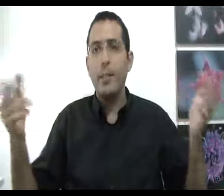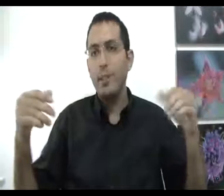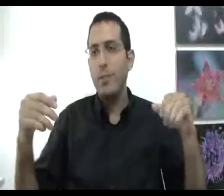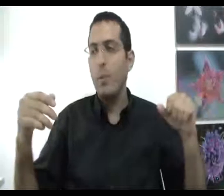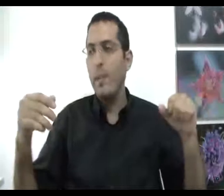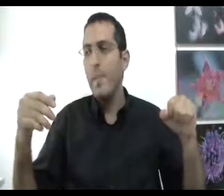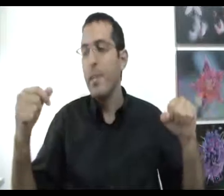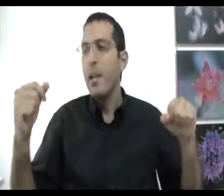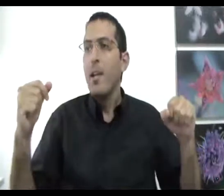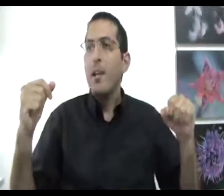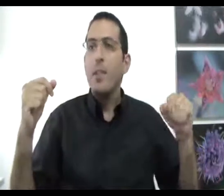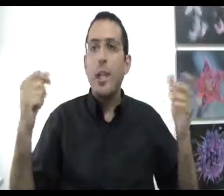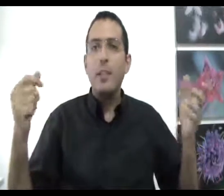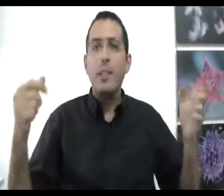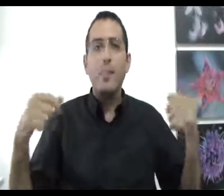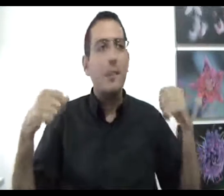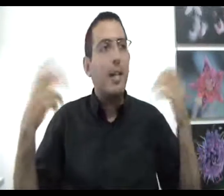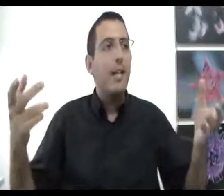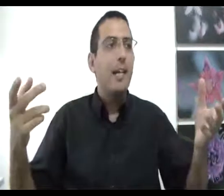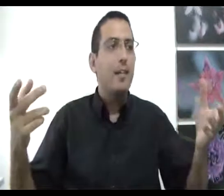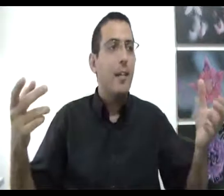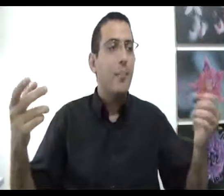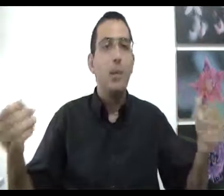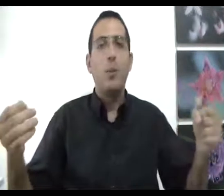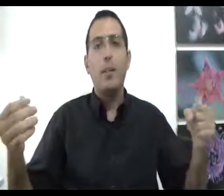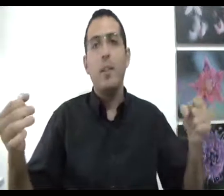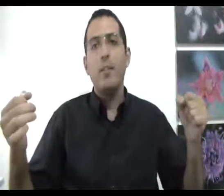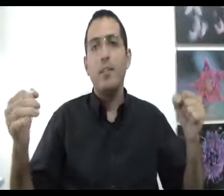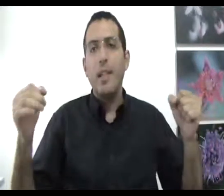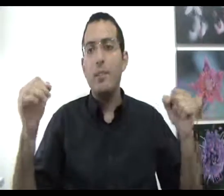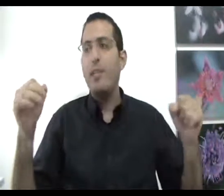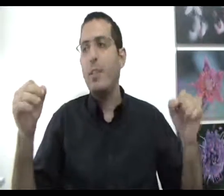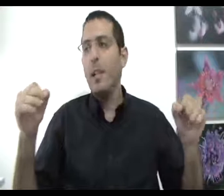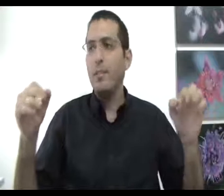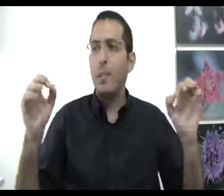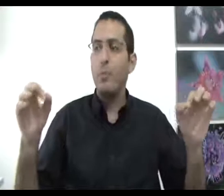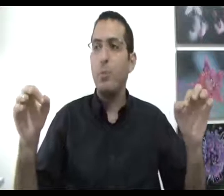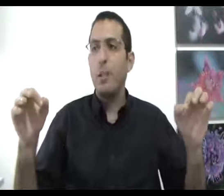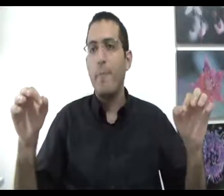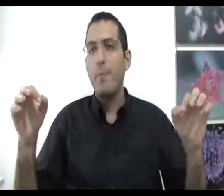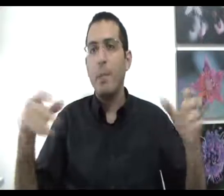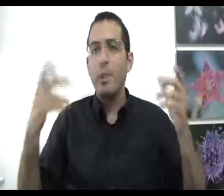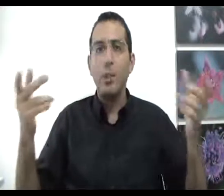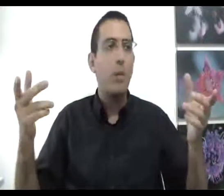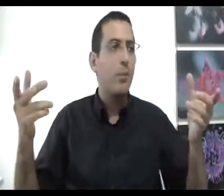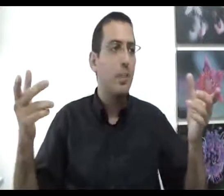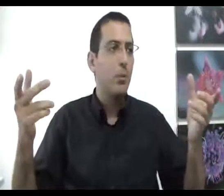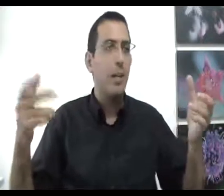עץ אישי וכו' והשאלה אני שואלת זה בעצם איך לייעץ למישהו אחר והתשובה לשאלה הזאת היא די פשוטה כמובן שכולם עושים אותה